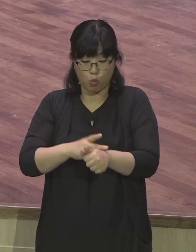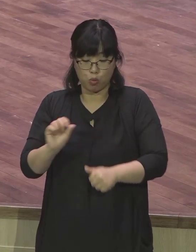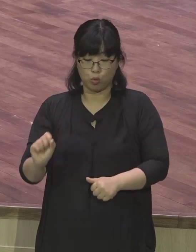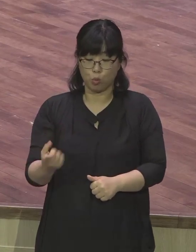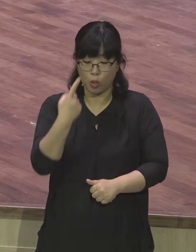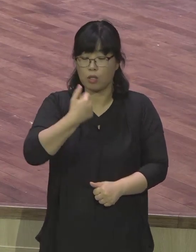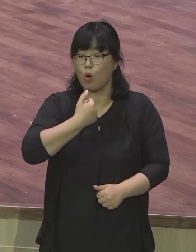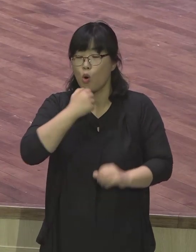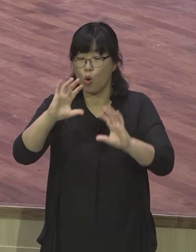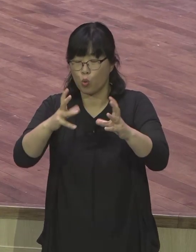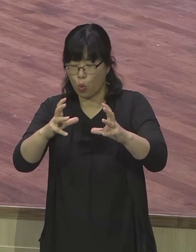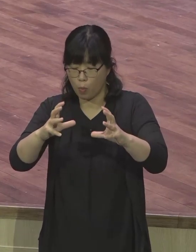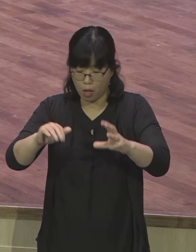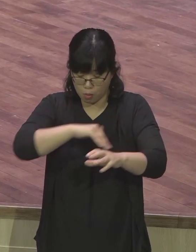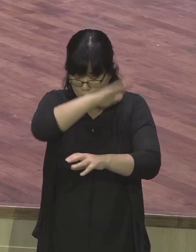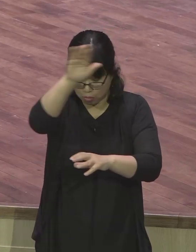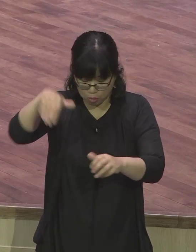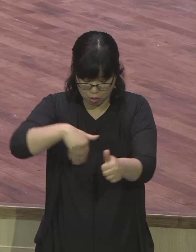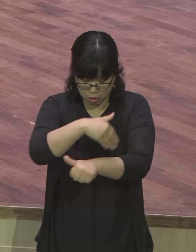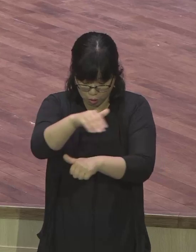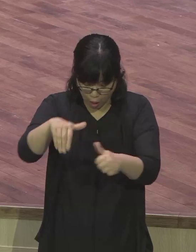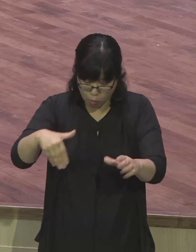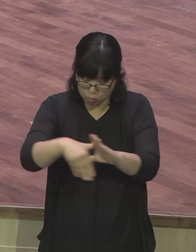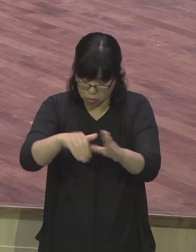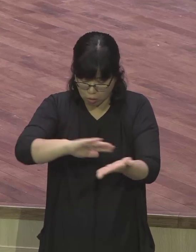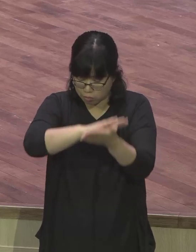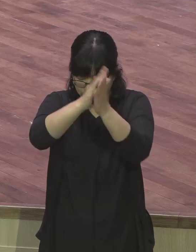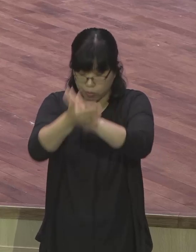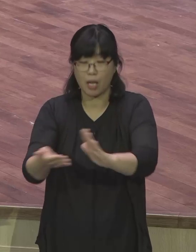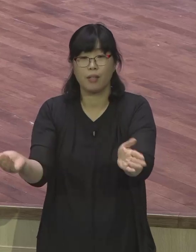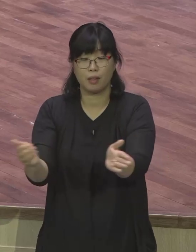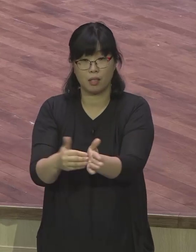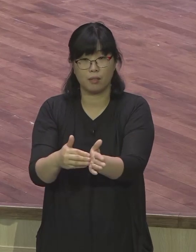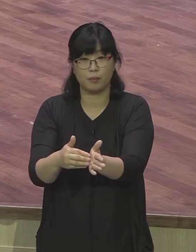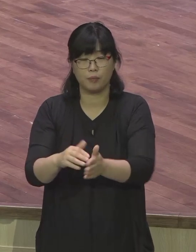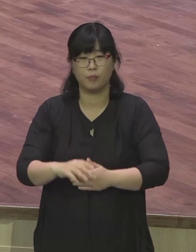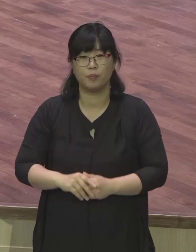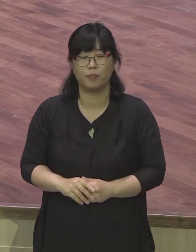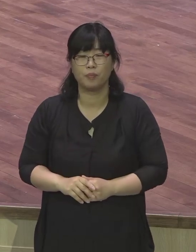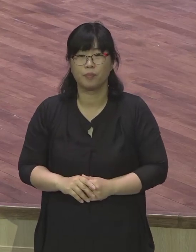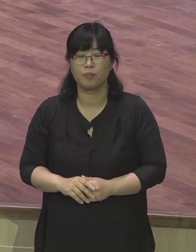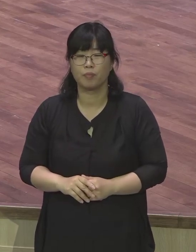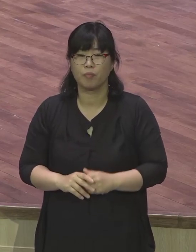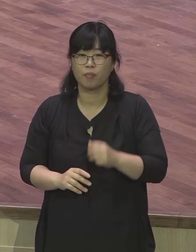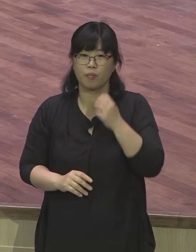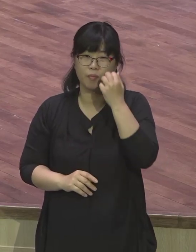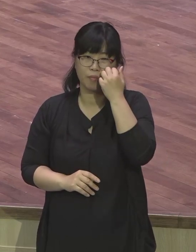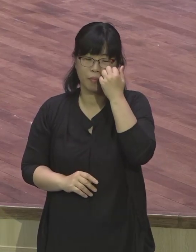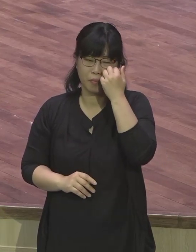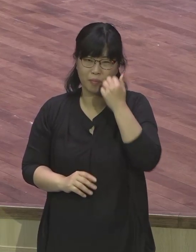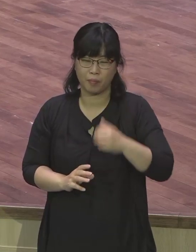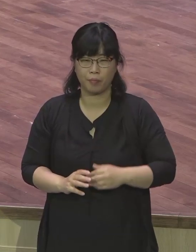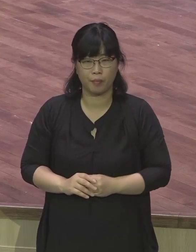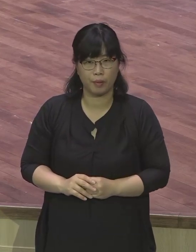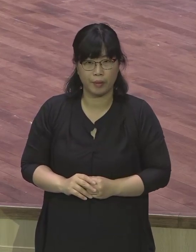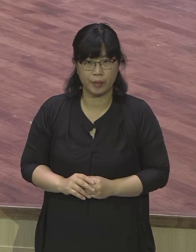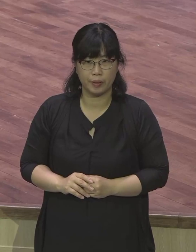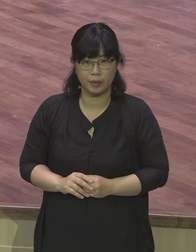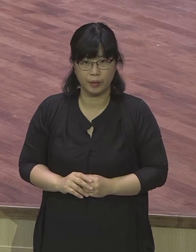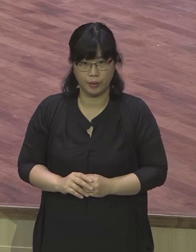것입니다 이것은 바울에게는 천명이었을 것입니다 왜냐하면 그 시대에 바울이 아니고는 노마의 정치를